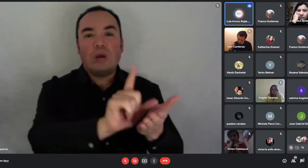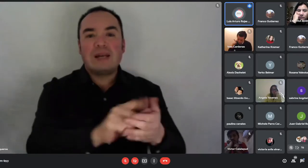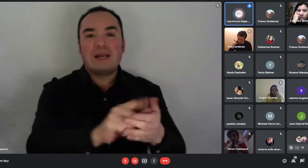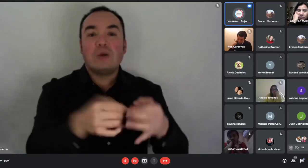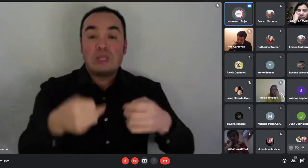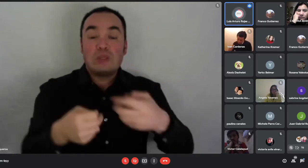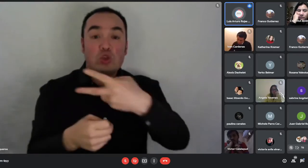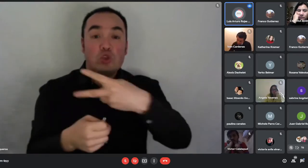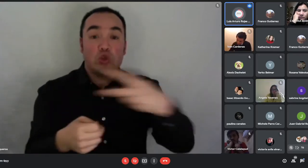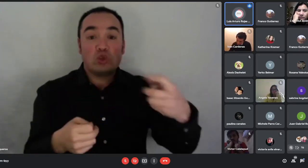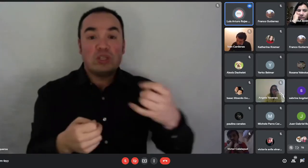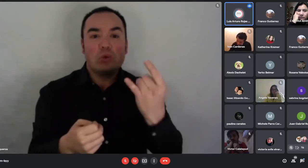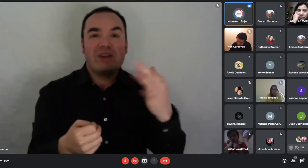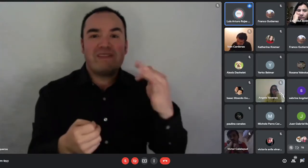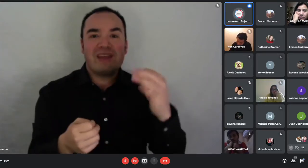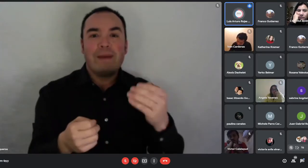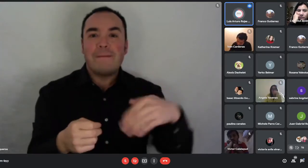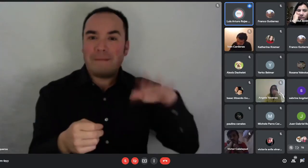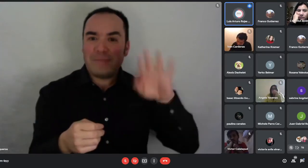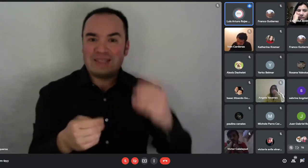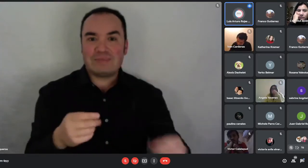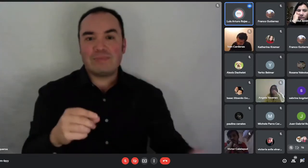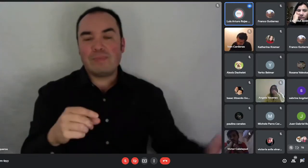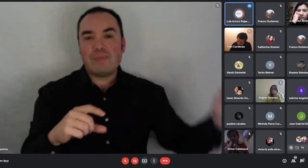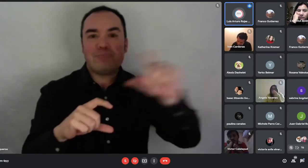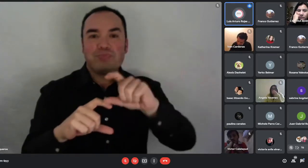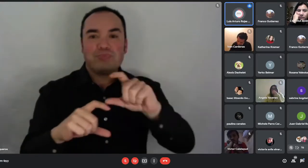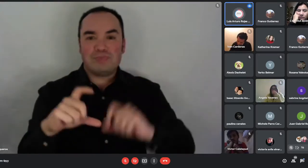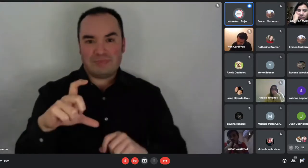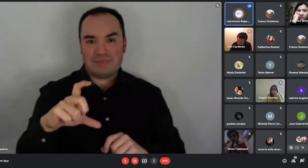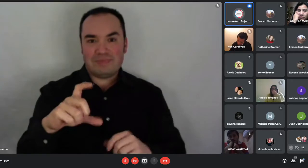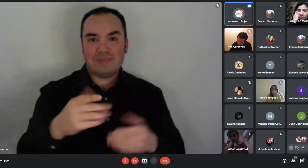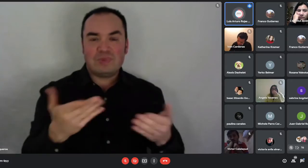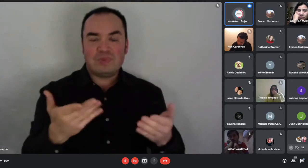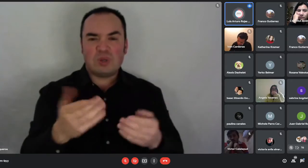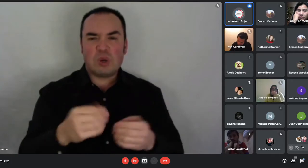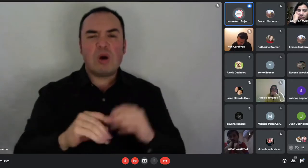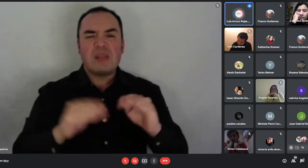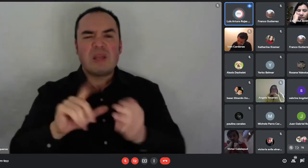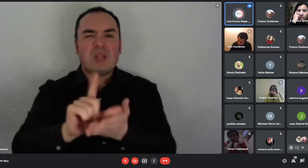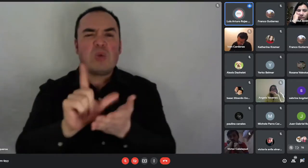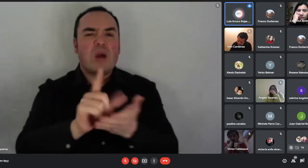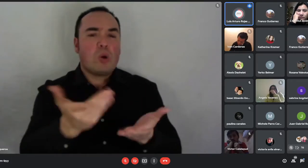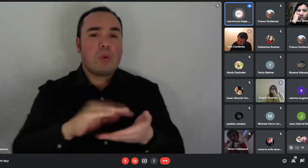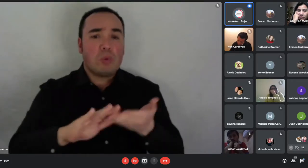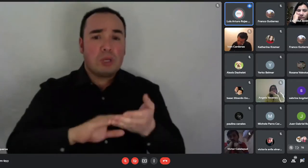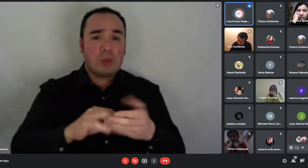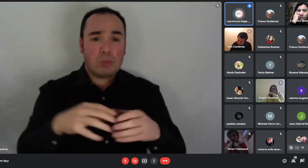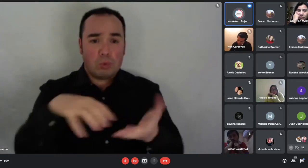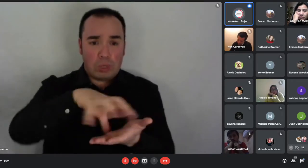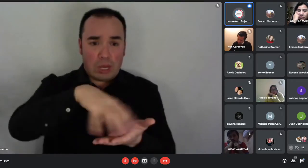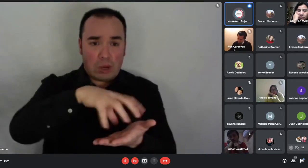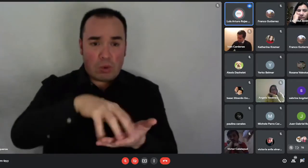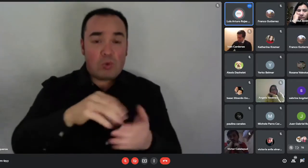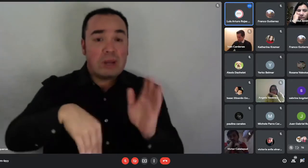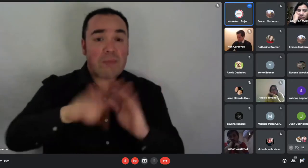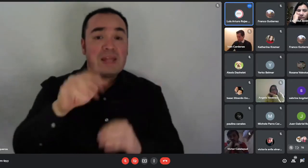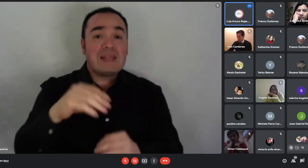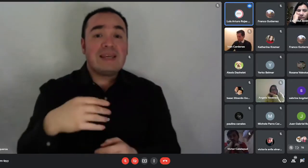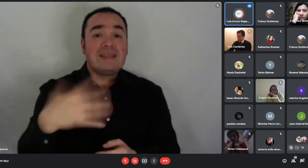vivienda está dentro del radio urbano en una comuna sobre 5.000 habitantes, y que cumple con los requisitos de cierta